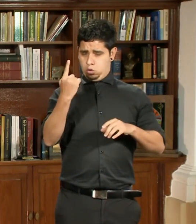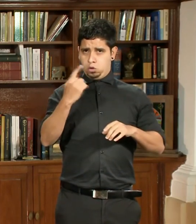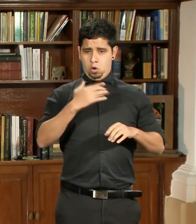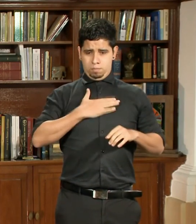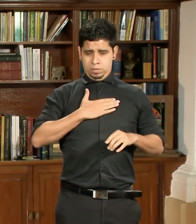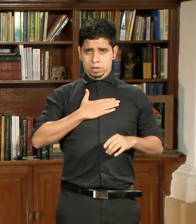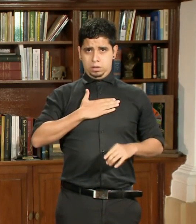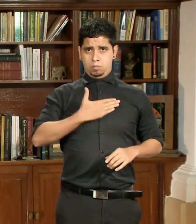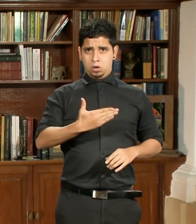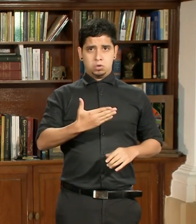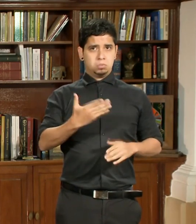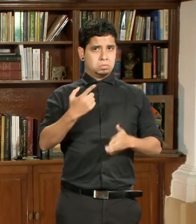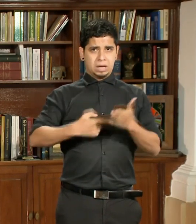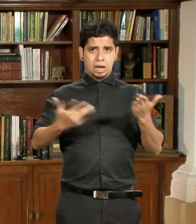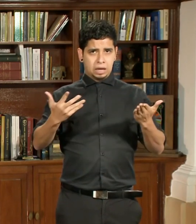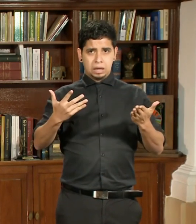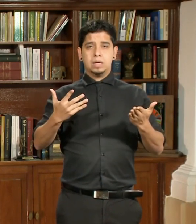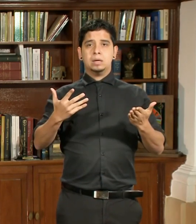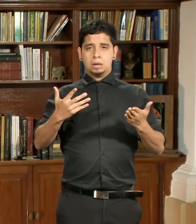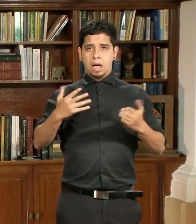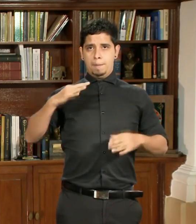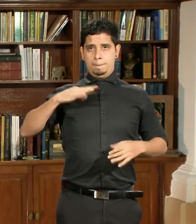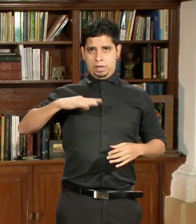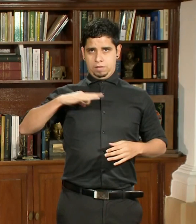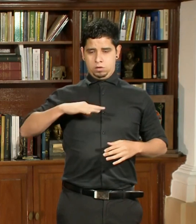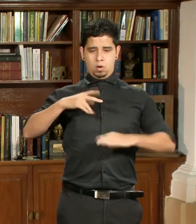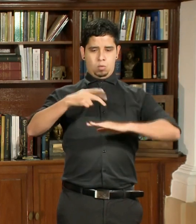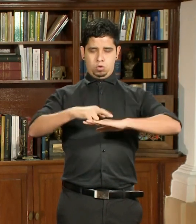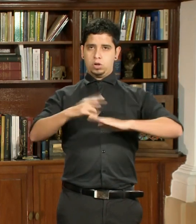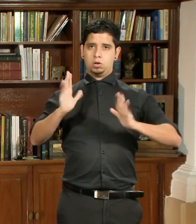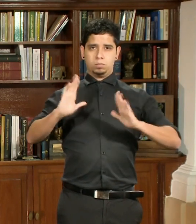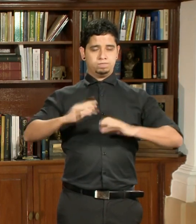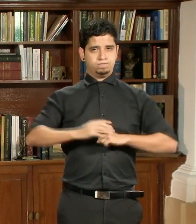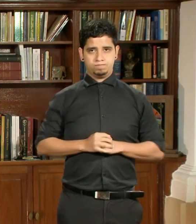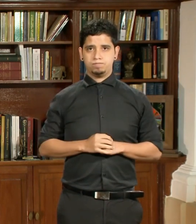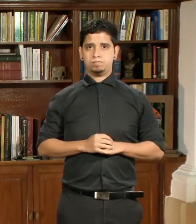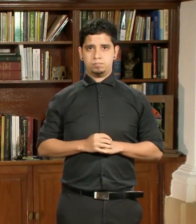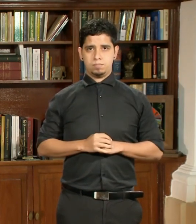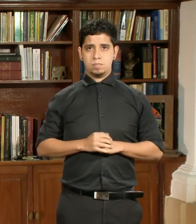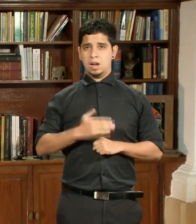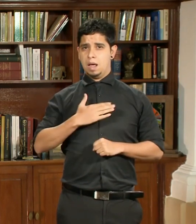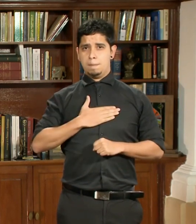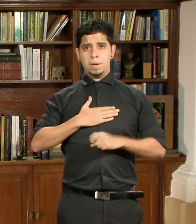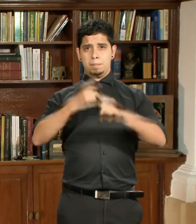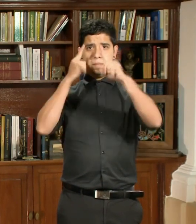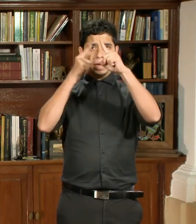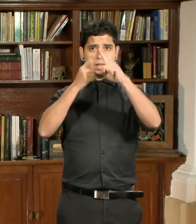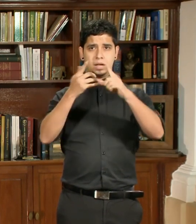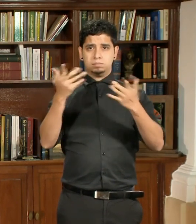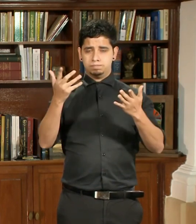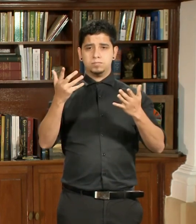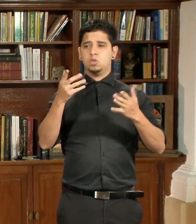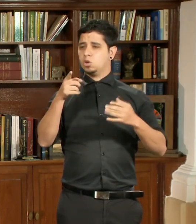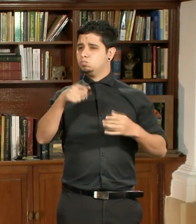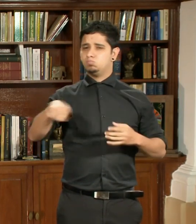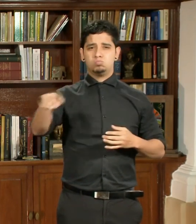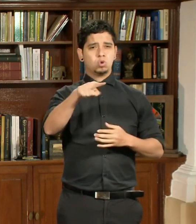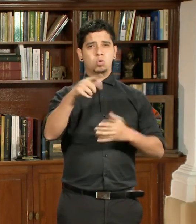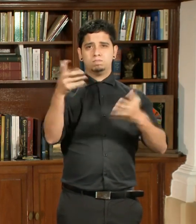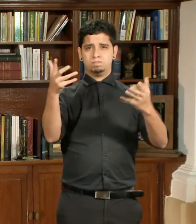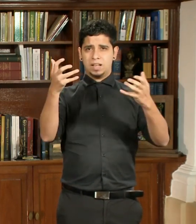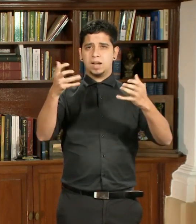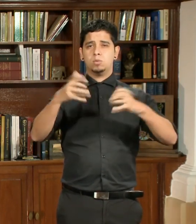como siempre, ha sido el bienestar de nuestro pueblo. Mi norte ha sido lo que todos queremos,